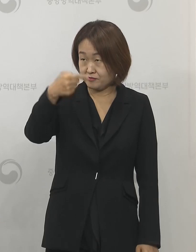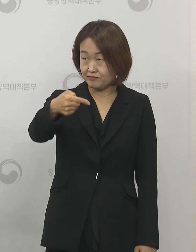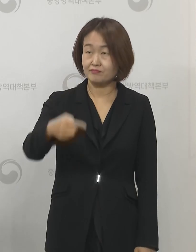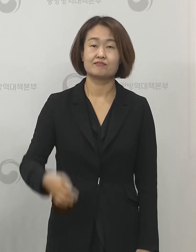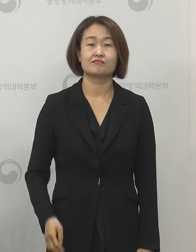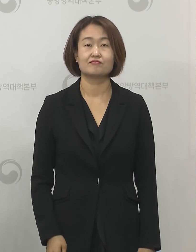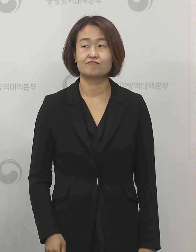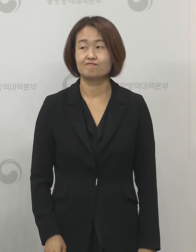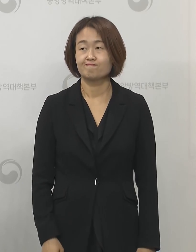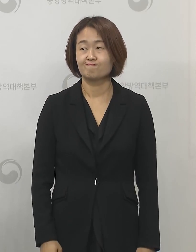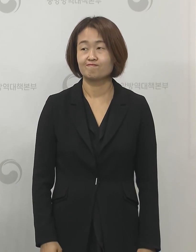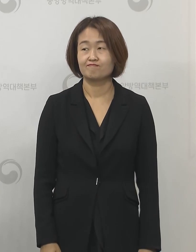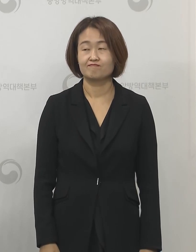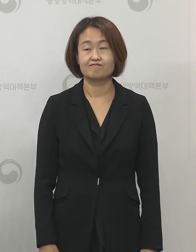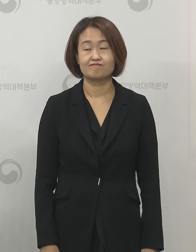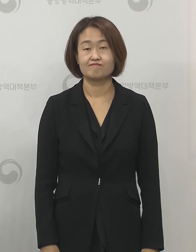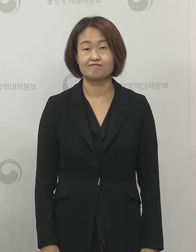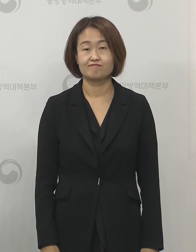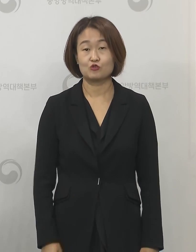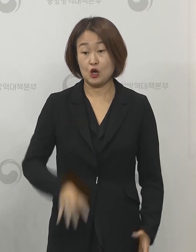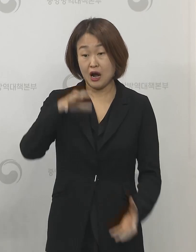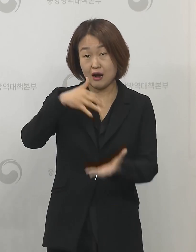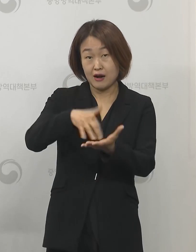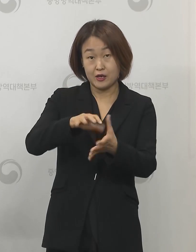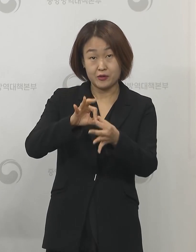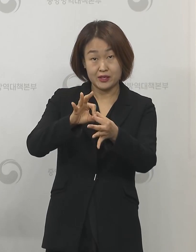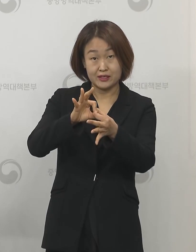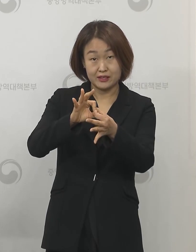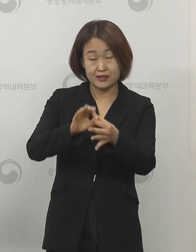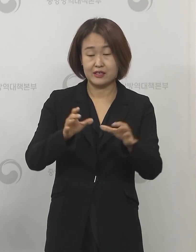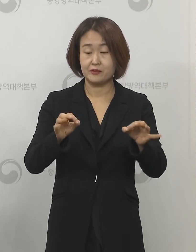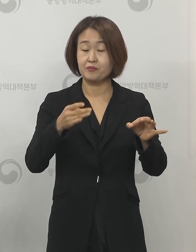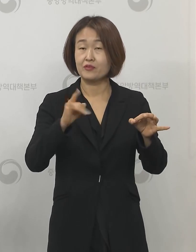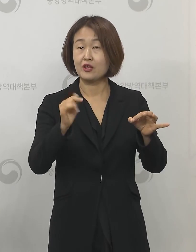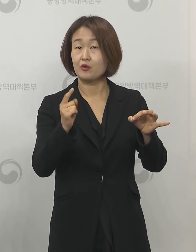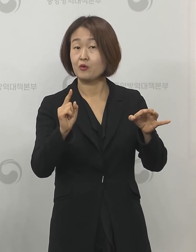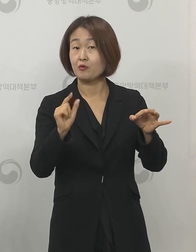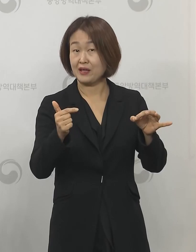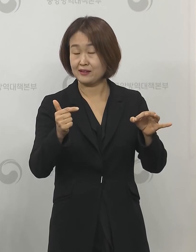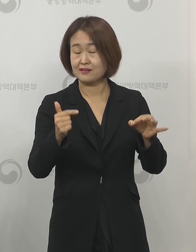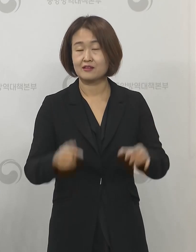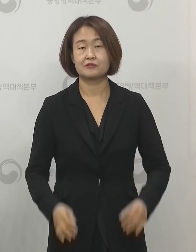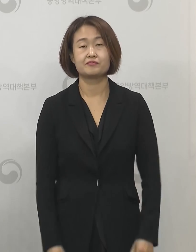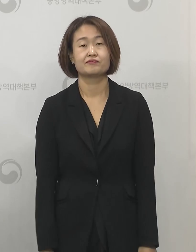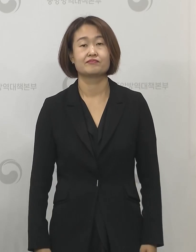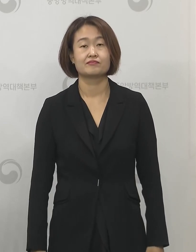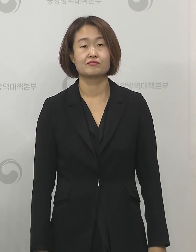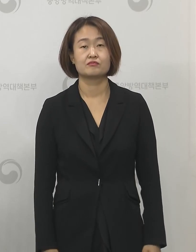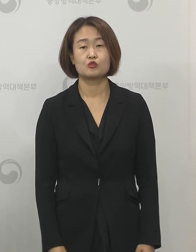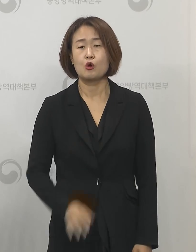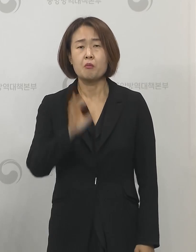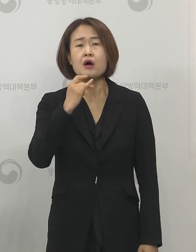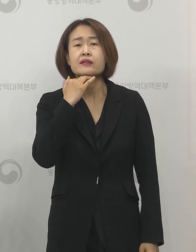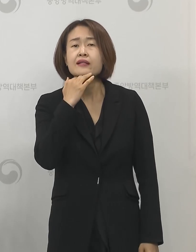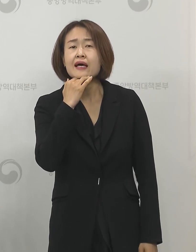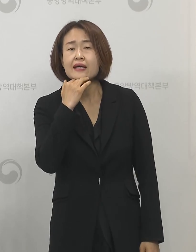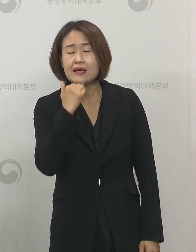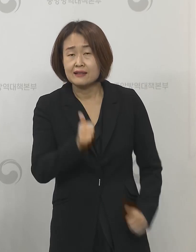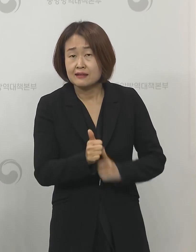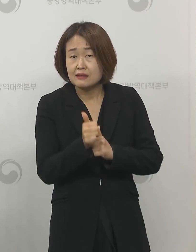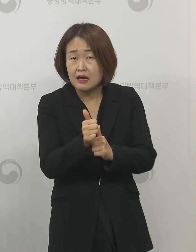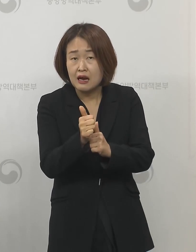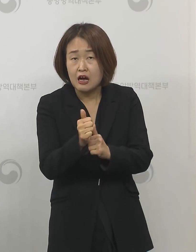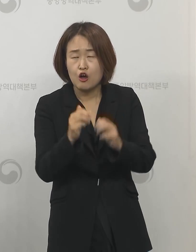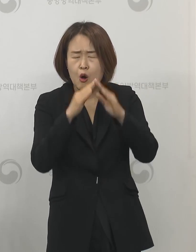통계와 관련된 질문입니다 뉴스원 김태환 기자님 질문입니다 연령별 격리 해제자